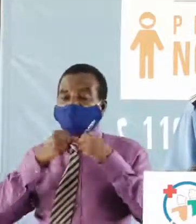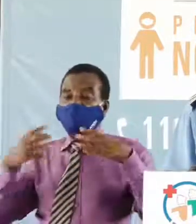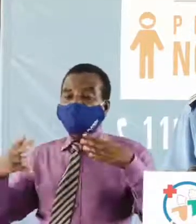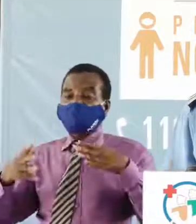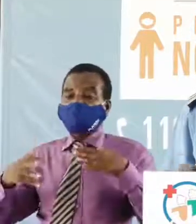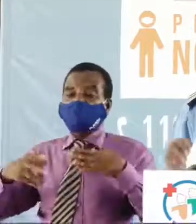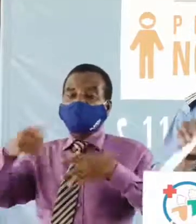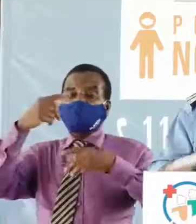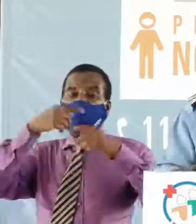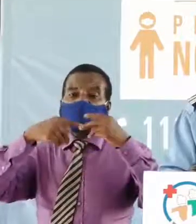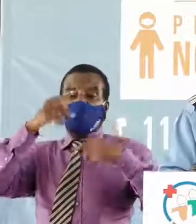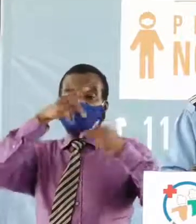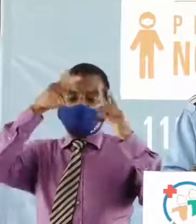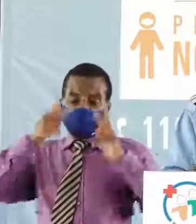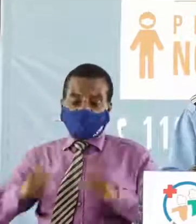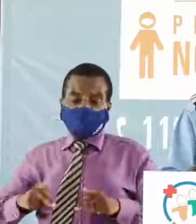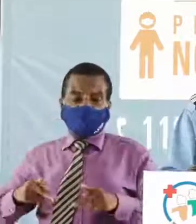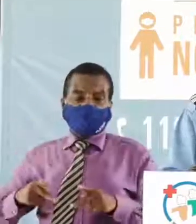passagers.